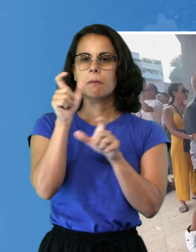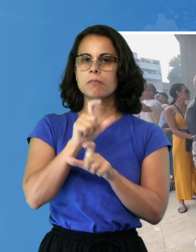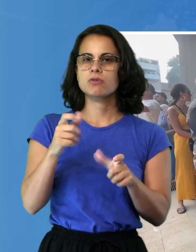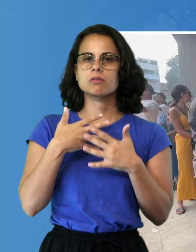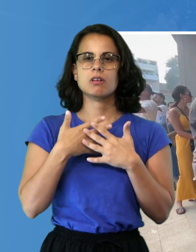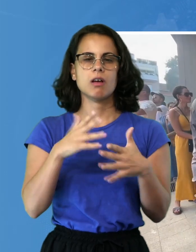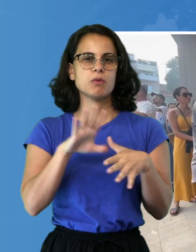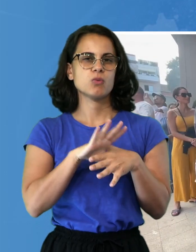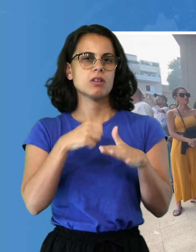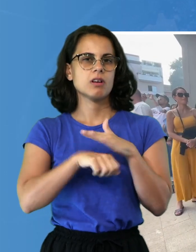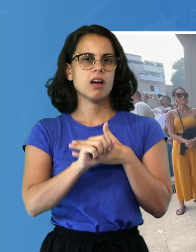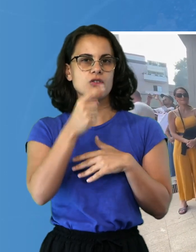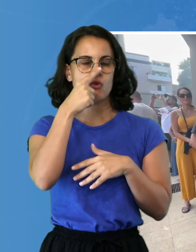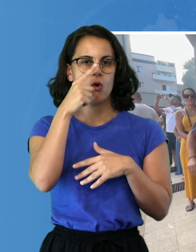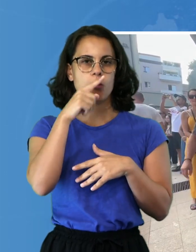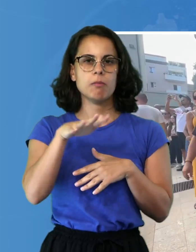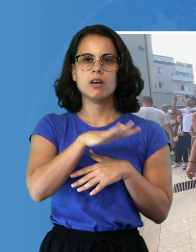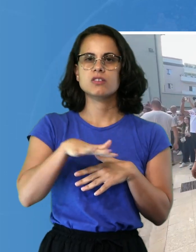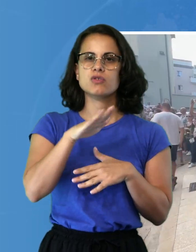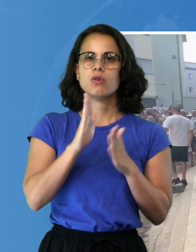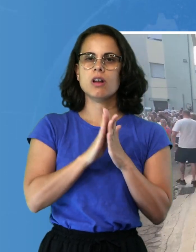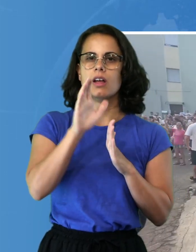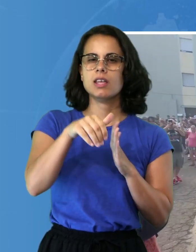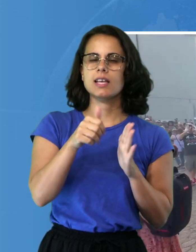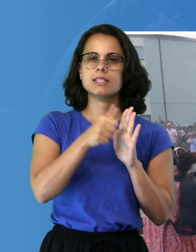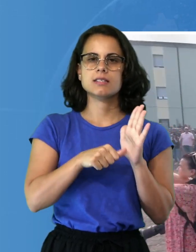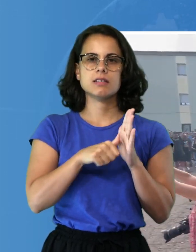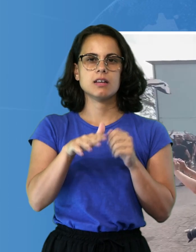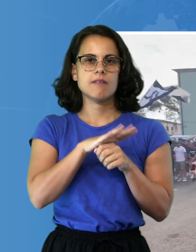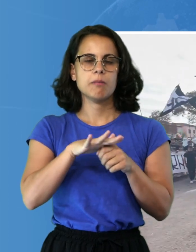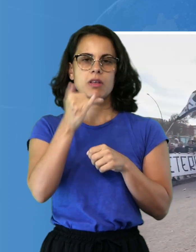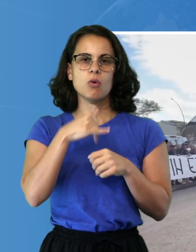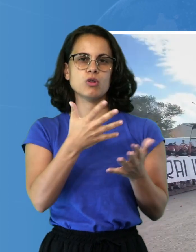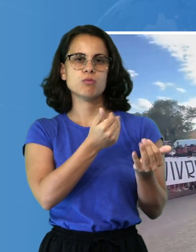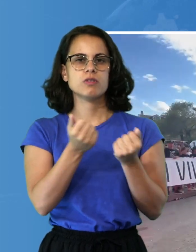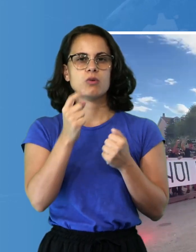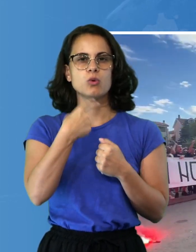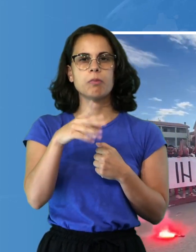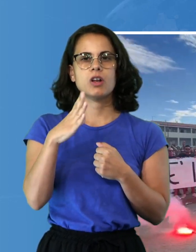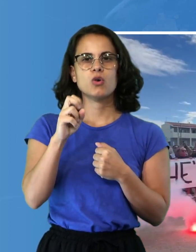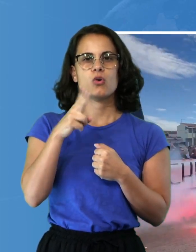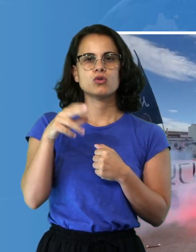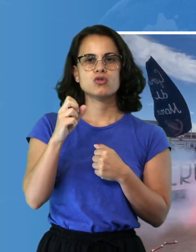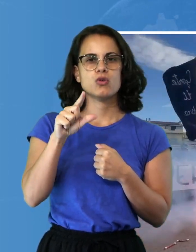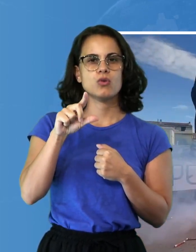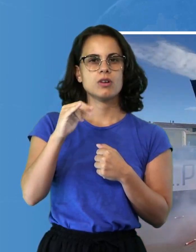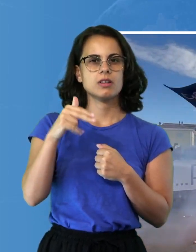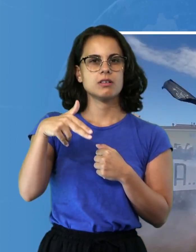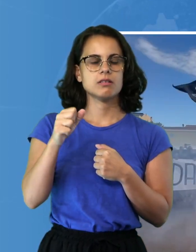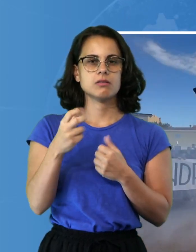della Sacra Famiglia durante l'ultimo saluto al capo degli Ultras Giuseppe Cozzolino. Una folla immensa si è radunata martedì 20